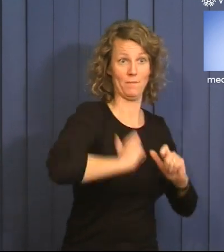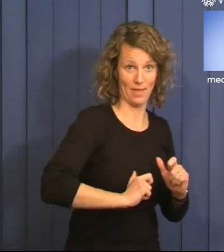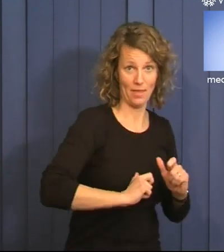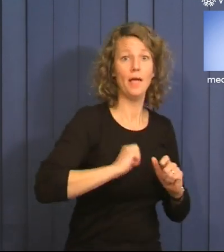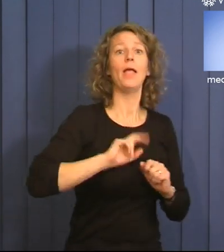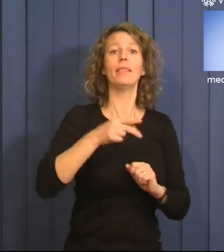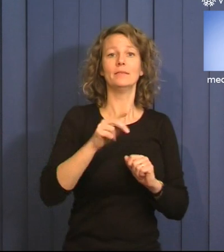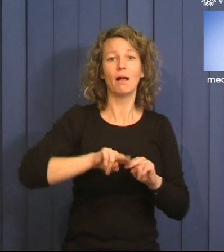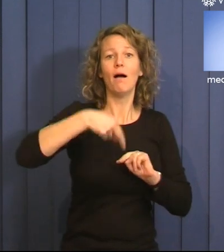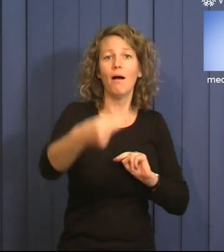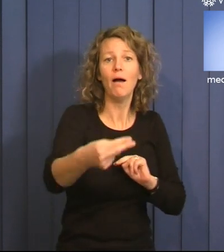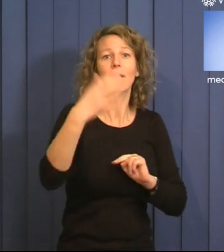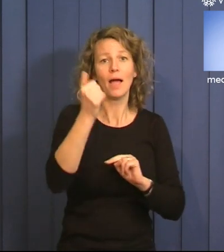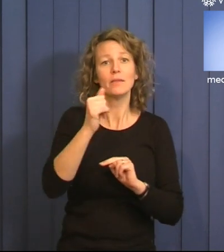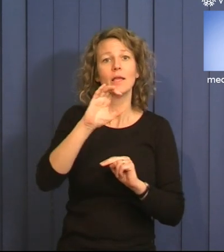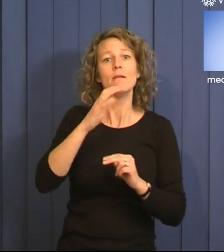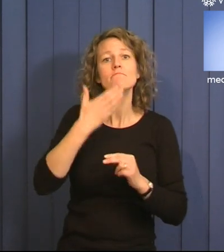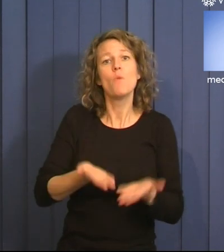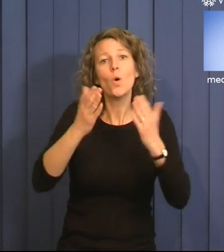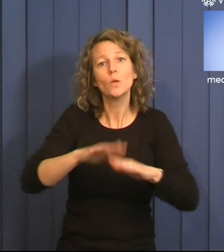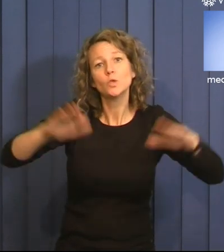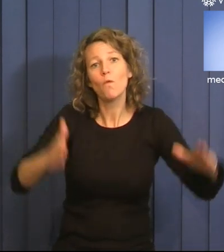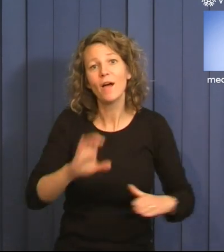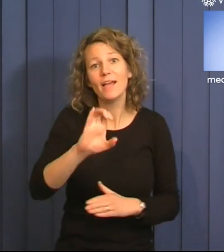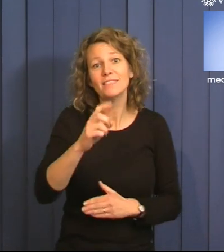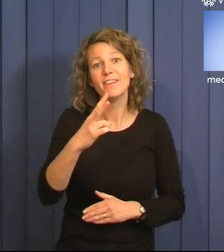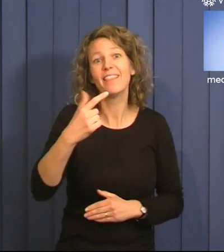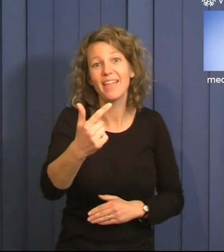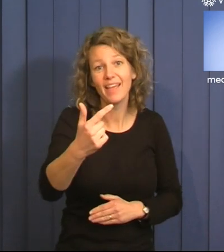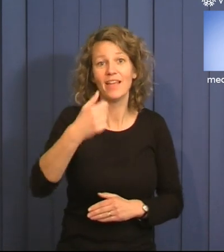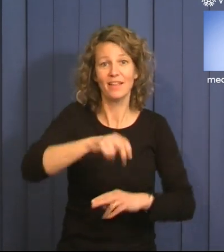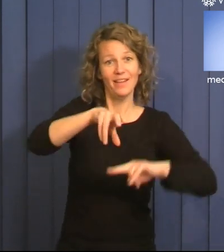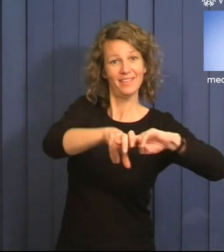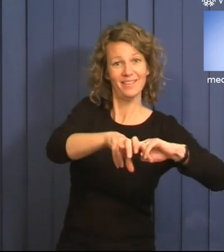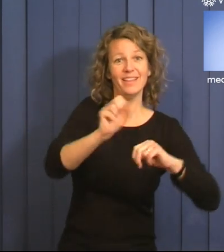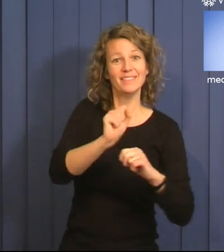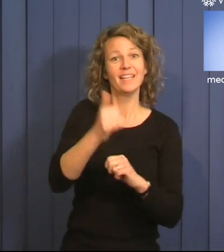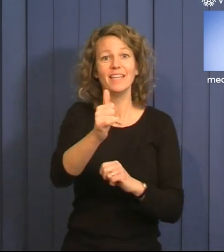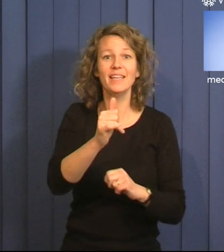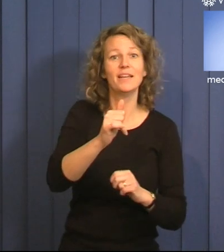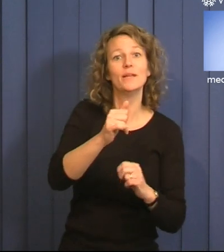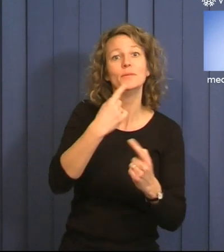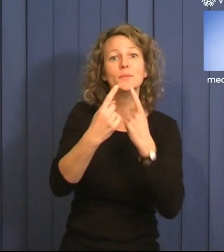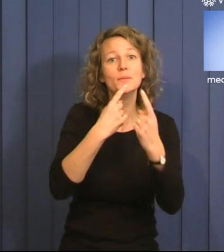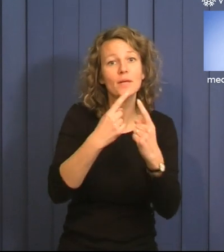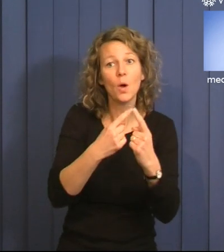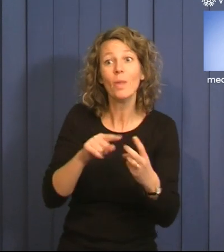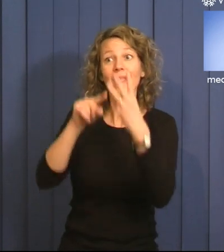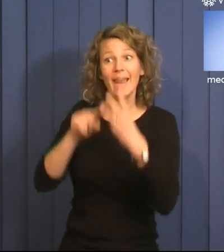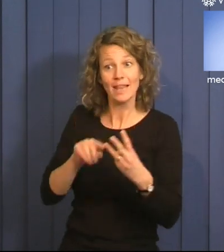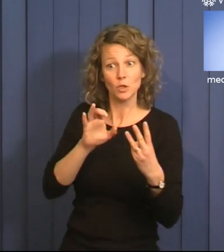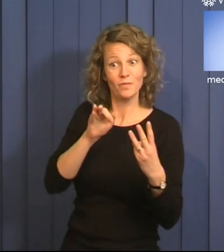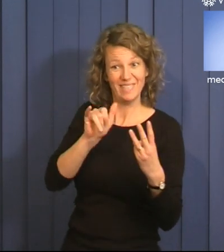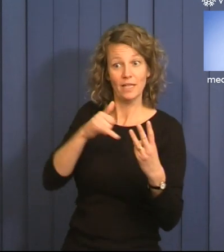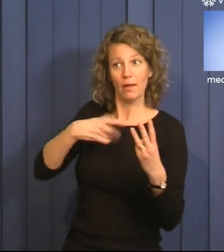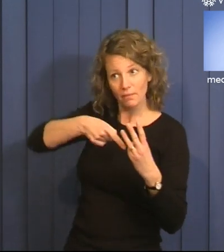andra till morgonsoffan på SVT. Och den tredje sprudlande uppfinningsrika som pratade citatrubriker. Ja, henne ville jag skjutsa